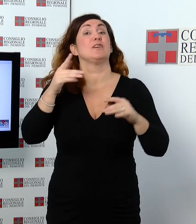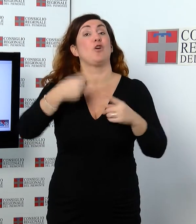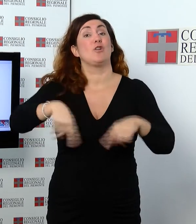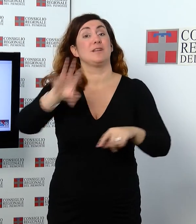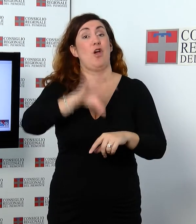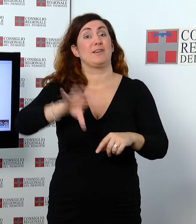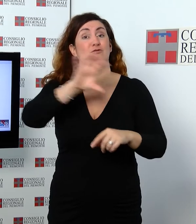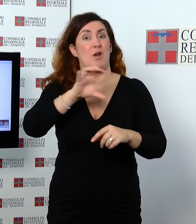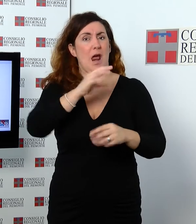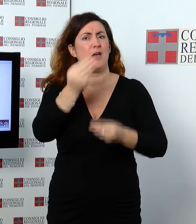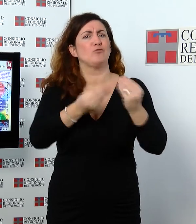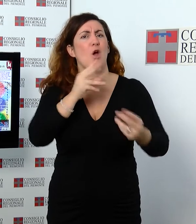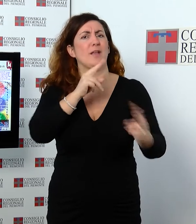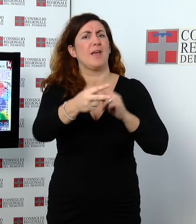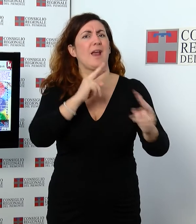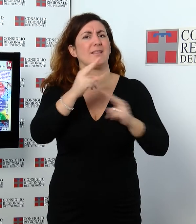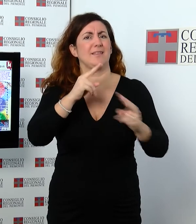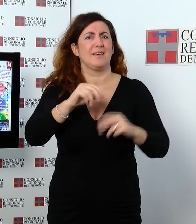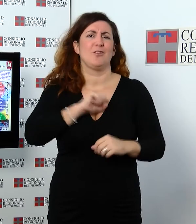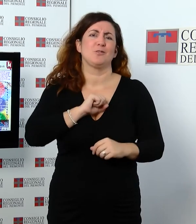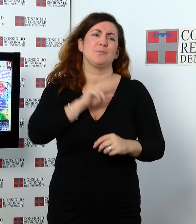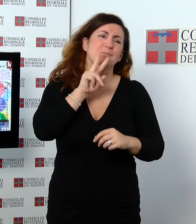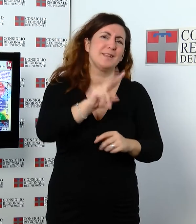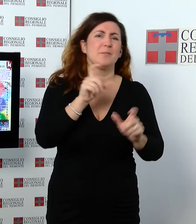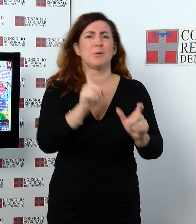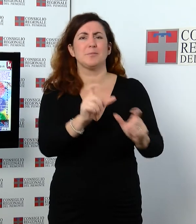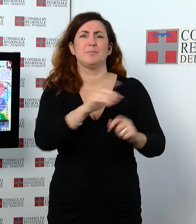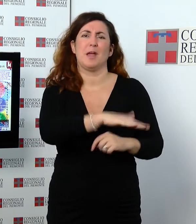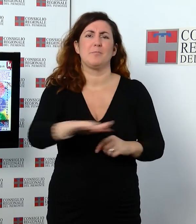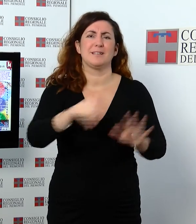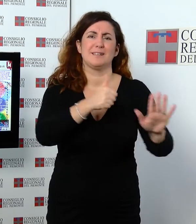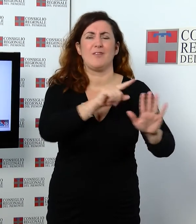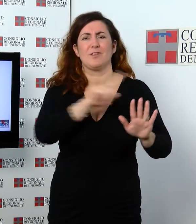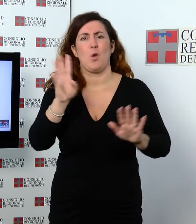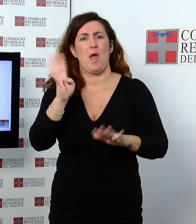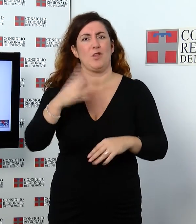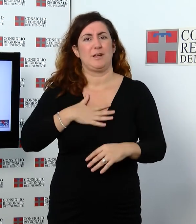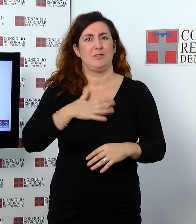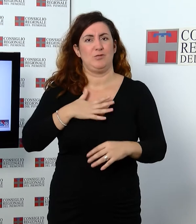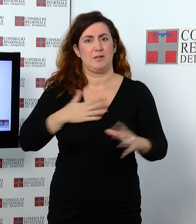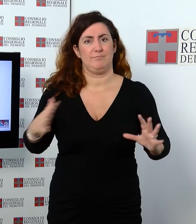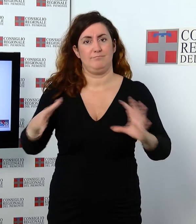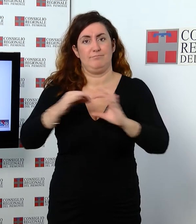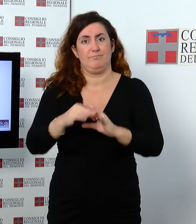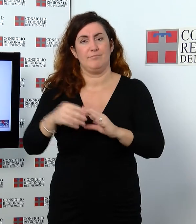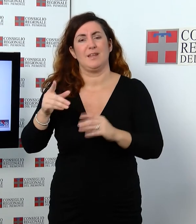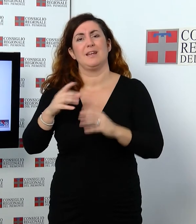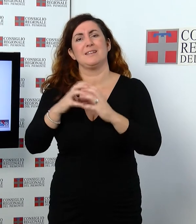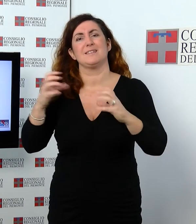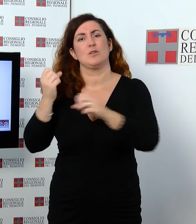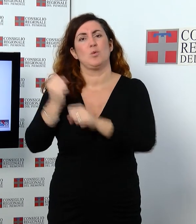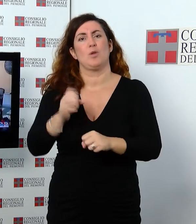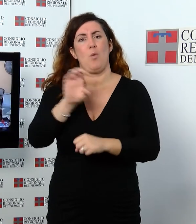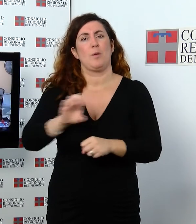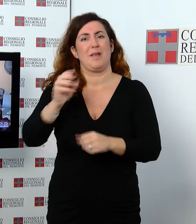regionale, pensato per ragazzi di età compresa fra i 6 e i 14 anni, realizzato in collaborazione con l'Istituto Europeo di Design IED